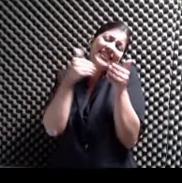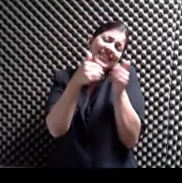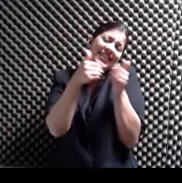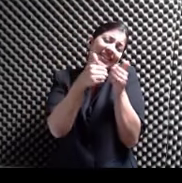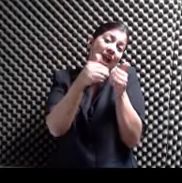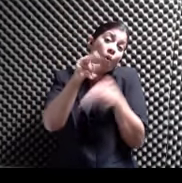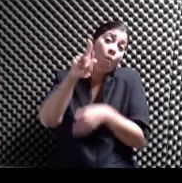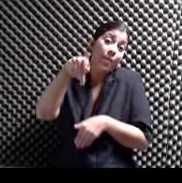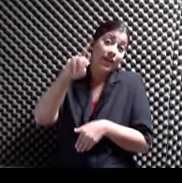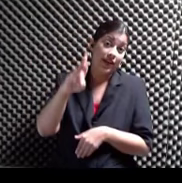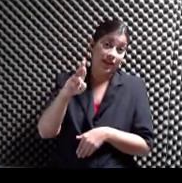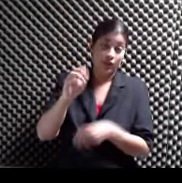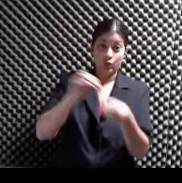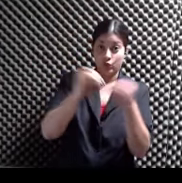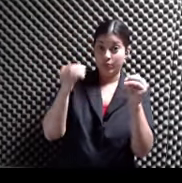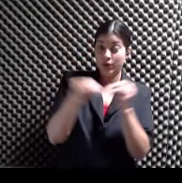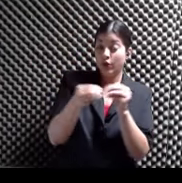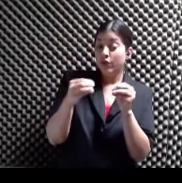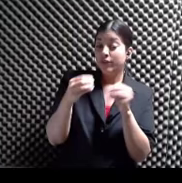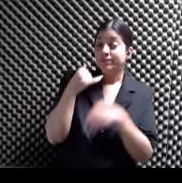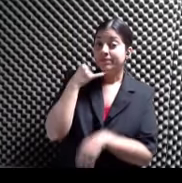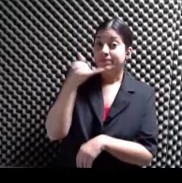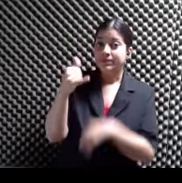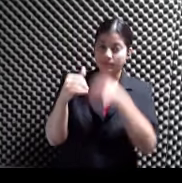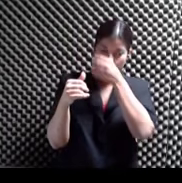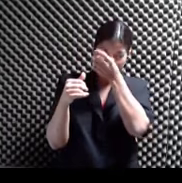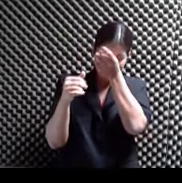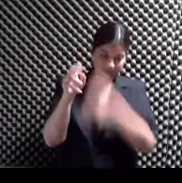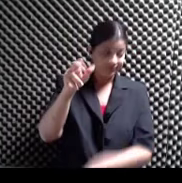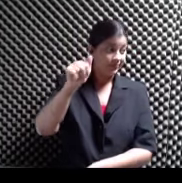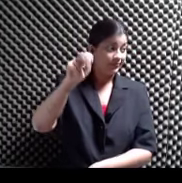numerito Por aquí de teléfono Ángel Antonio Lo siento Voy a decir